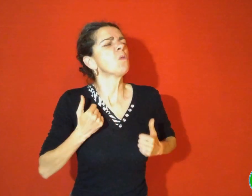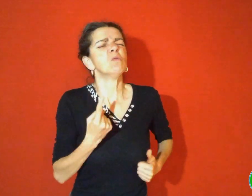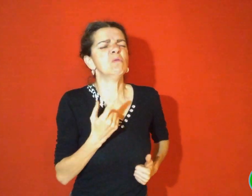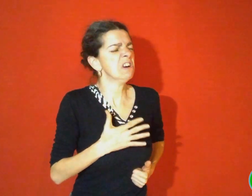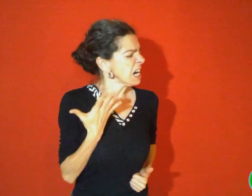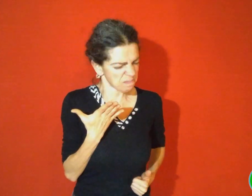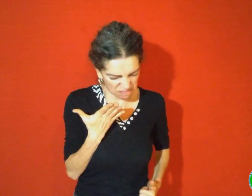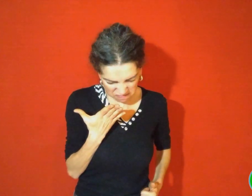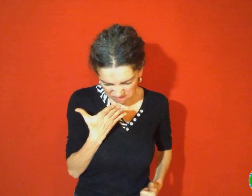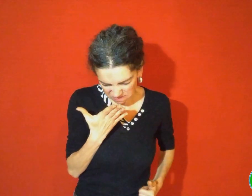enfants bien à leur goût.